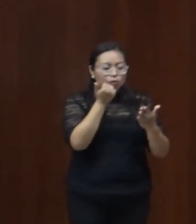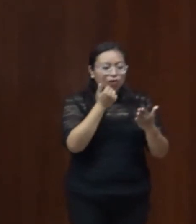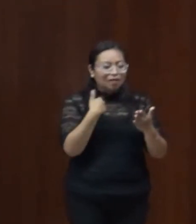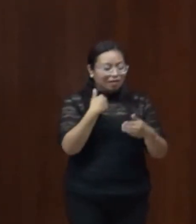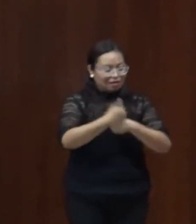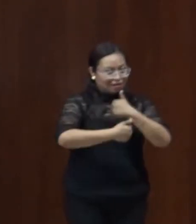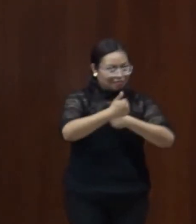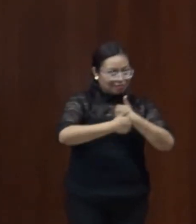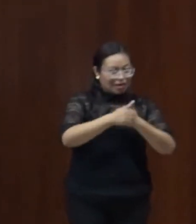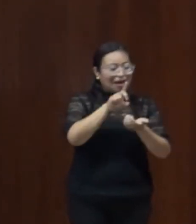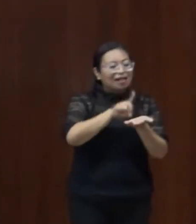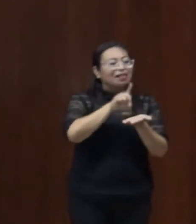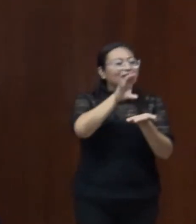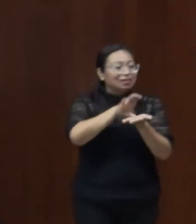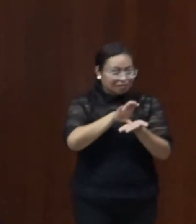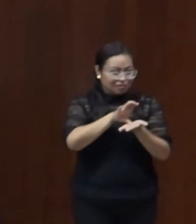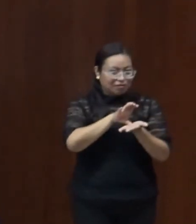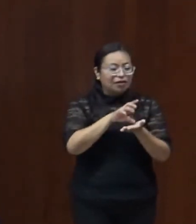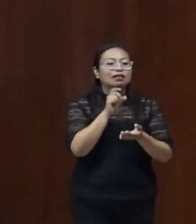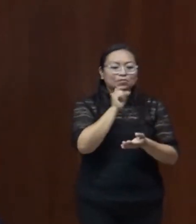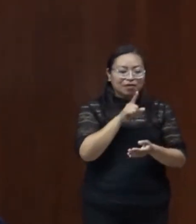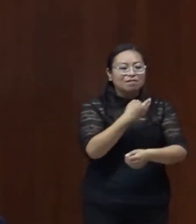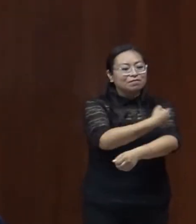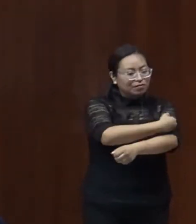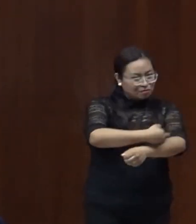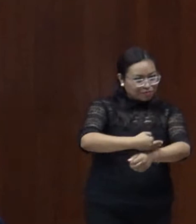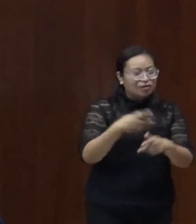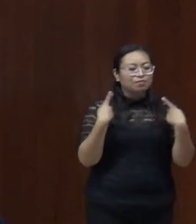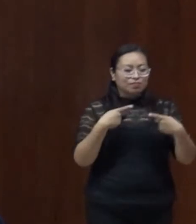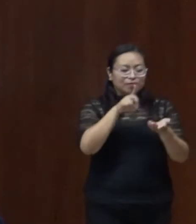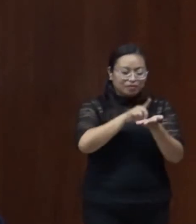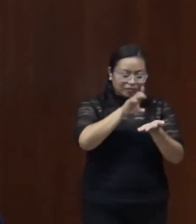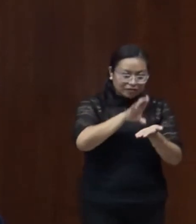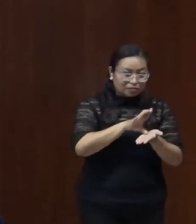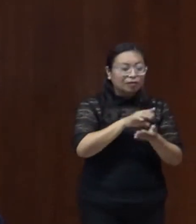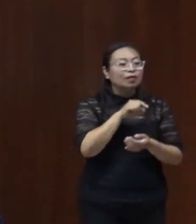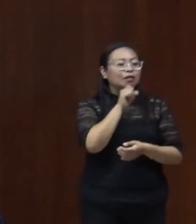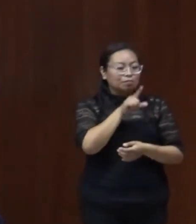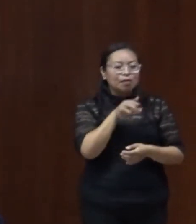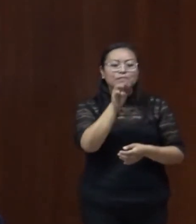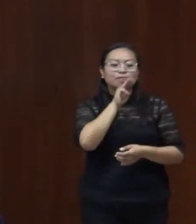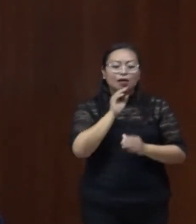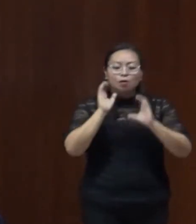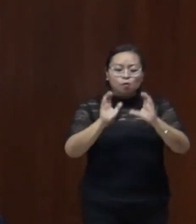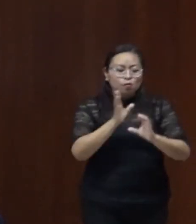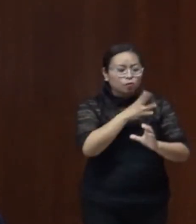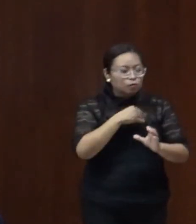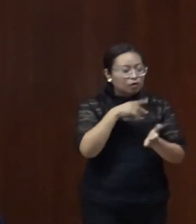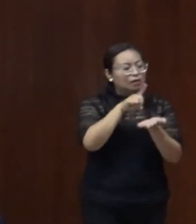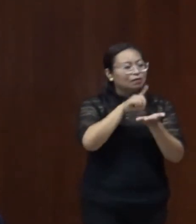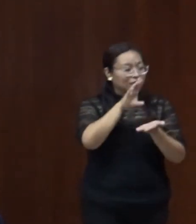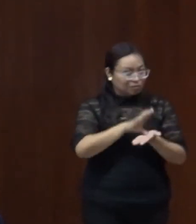carrera de geografía con discapacidad, familiares de personas con discapacidad y madres cuidadores, algunas de ellas aquí